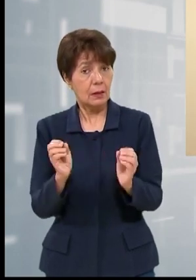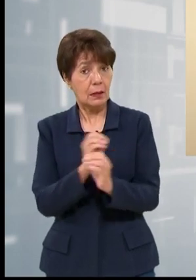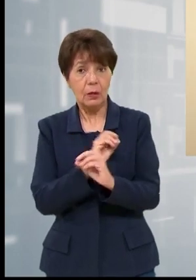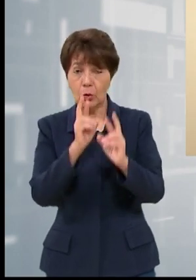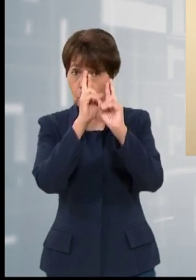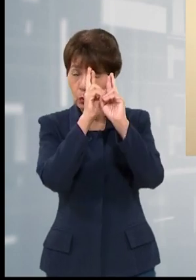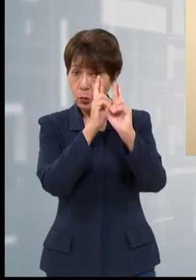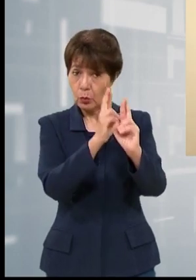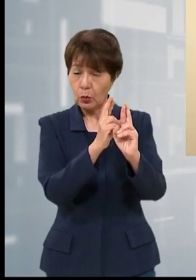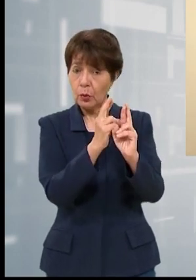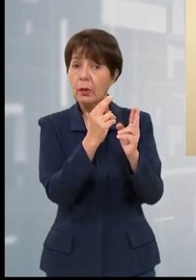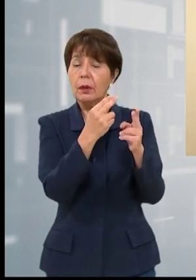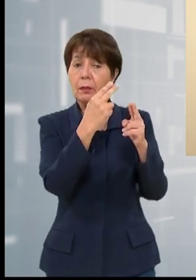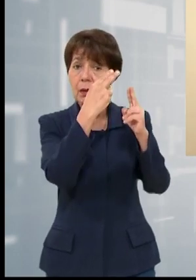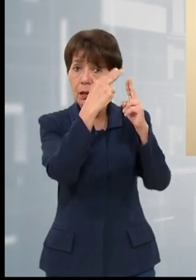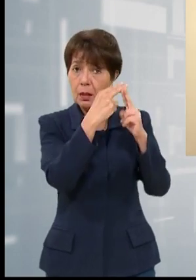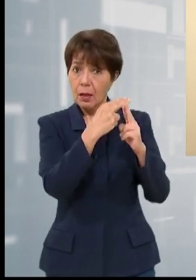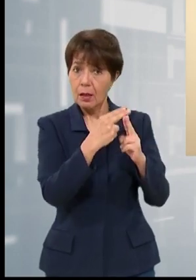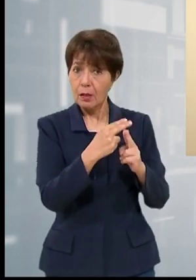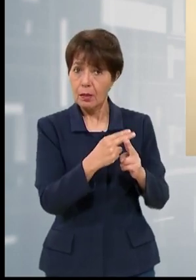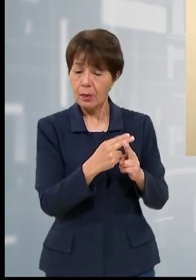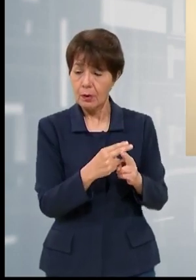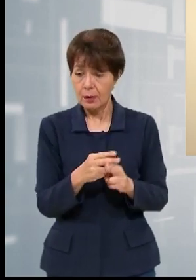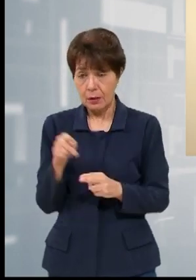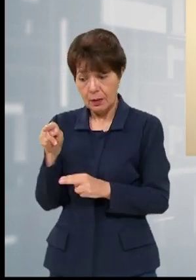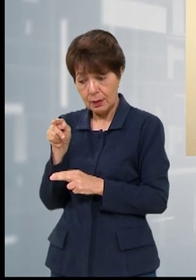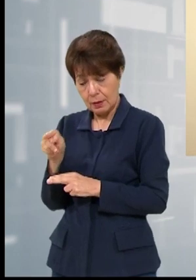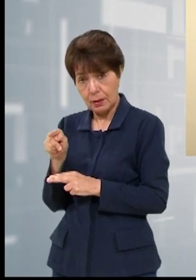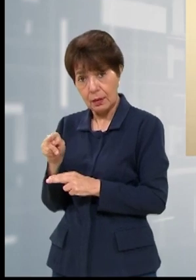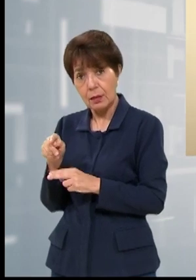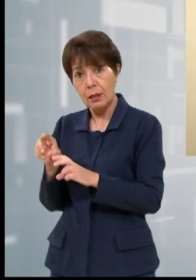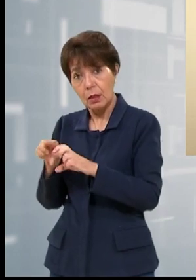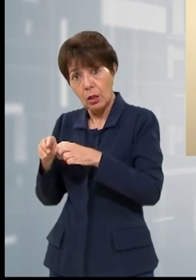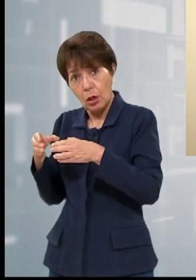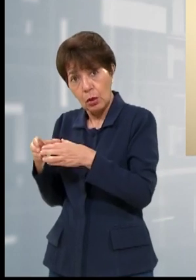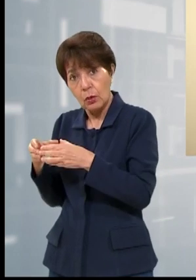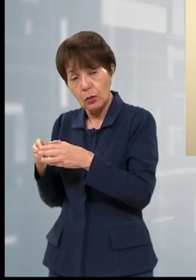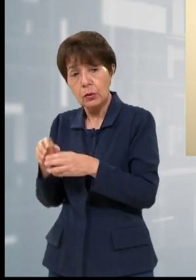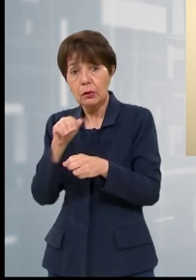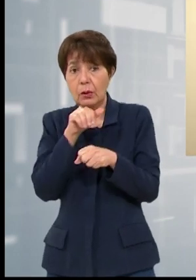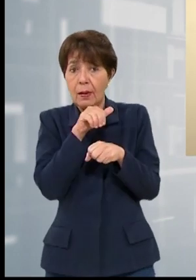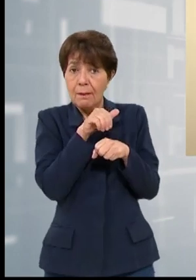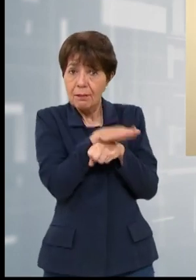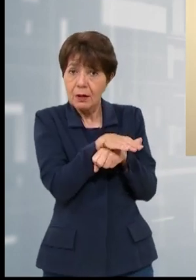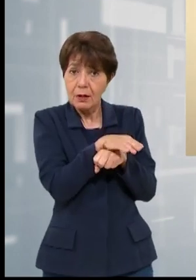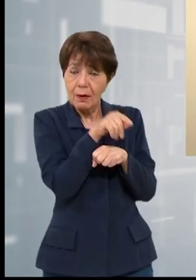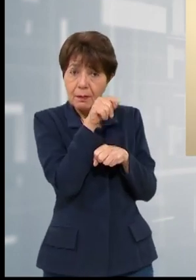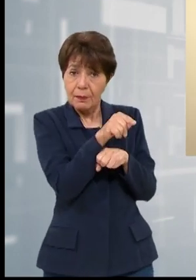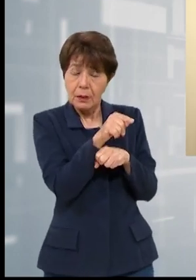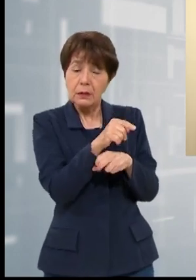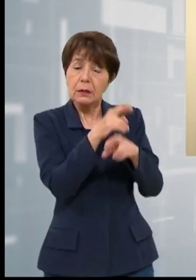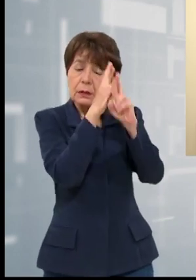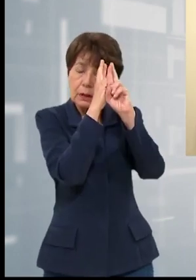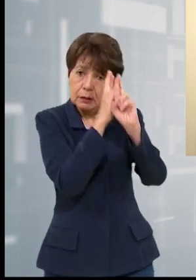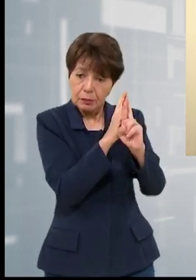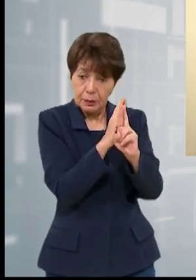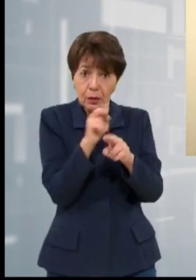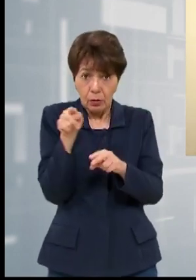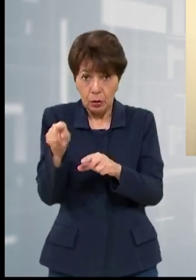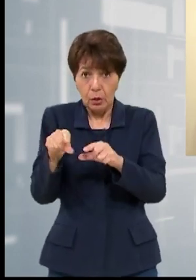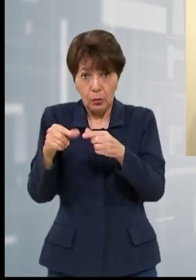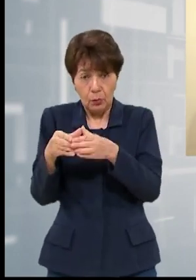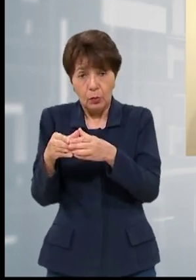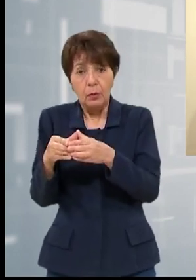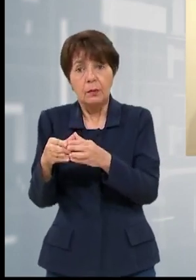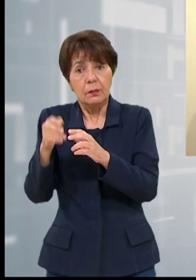lista que le manda la Junta Nominadora. Creo que el pueblo debe demandar que se respete este proceso de selección tal como la